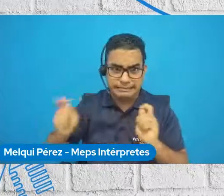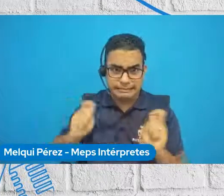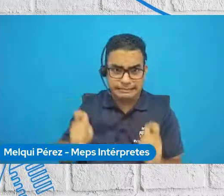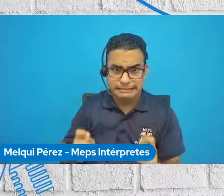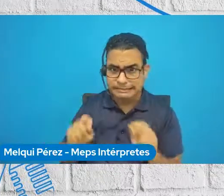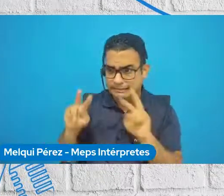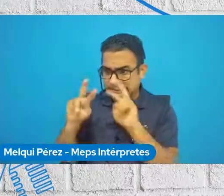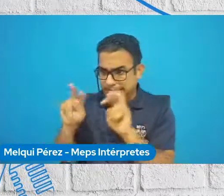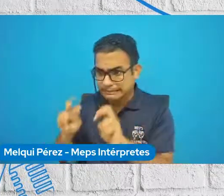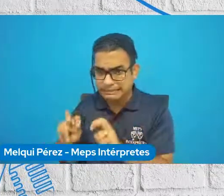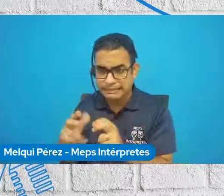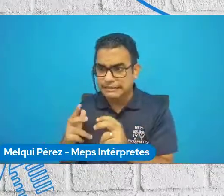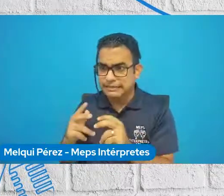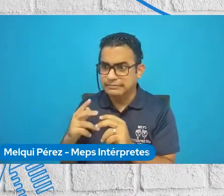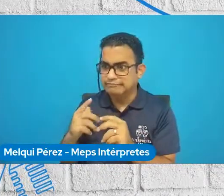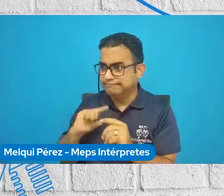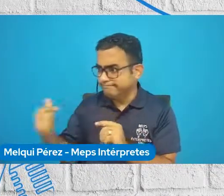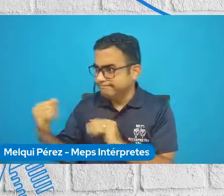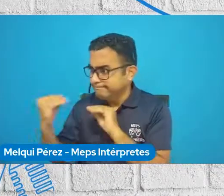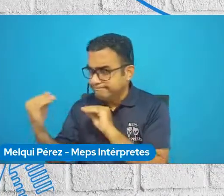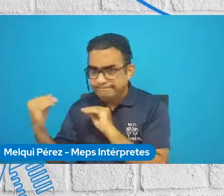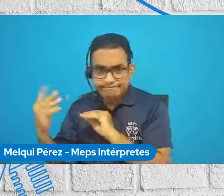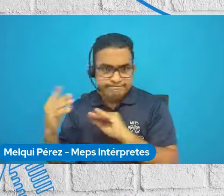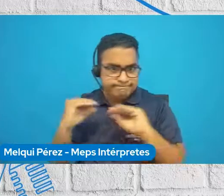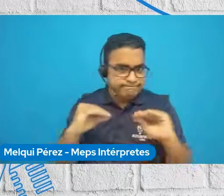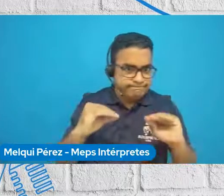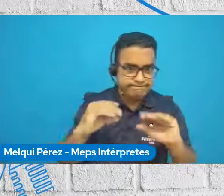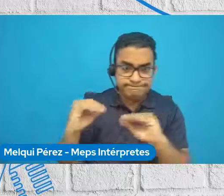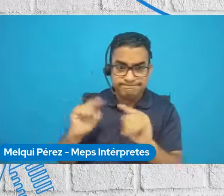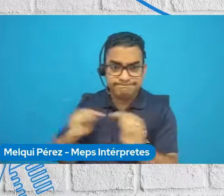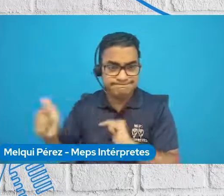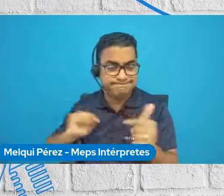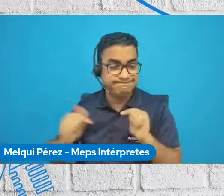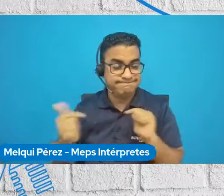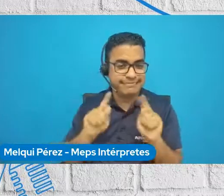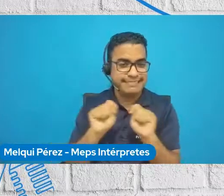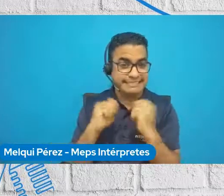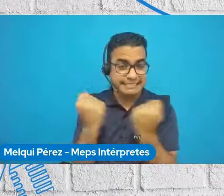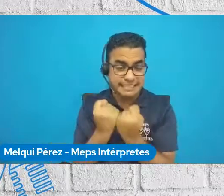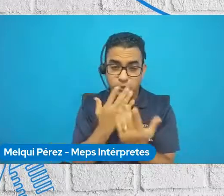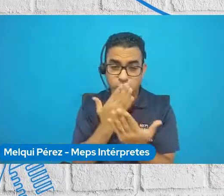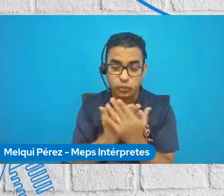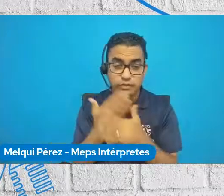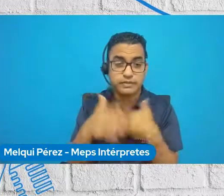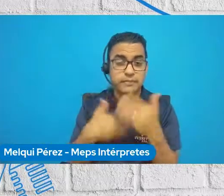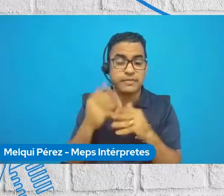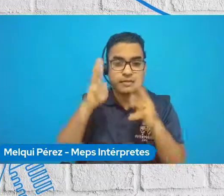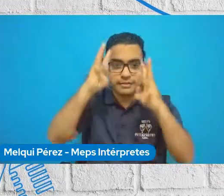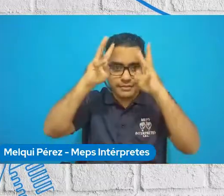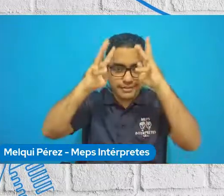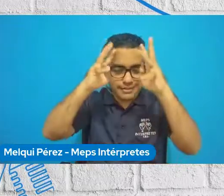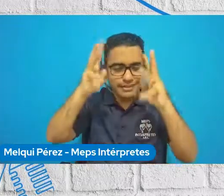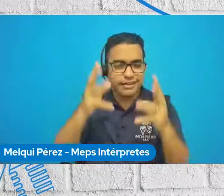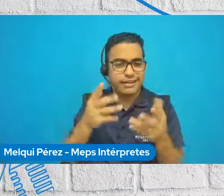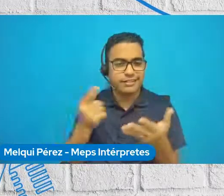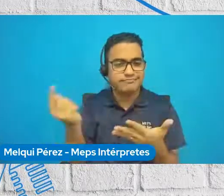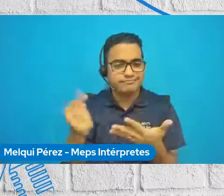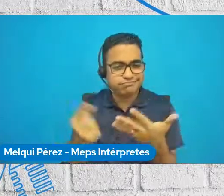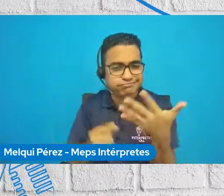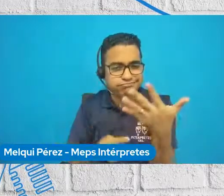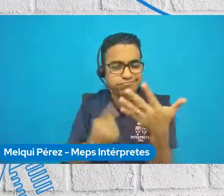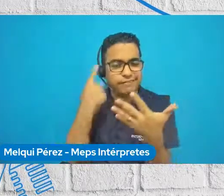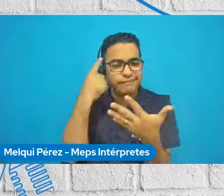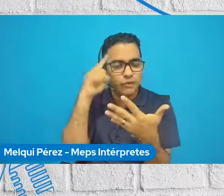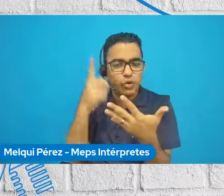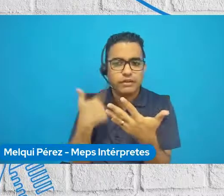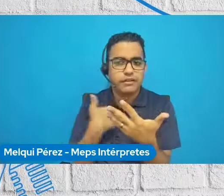investigábamos, enseñábamos el uno al otro en equipo y luego también fue el tema de la creación de herramientas para hacer un seguimiento apropiado